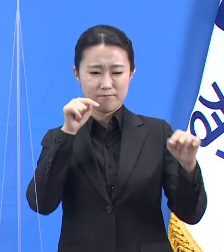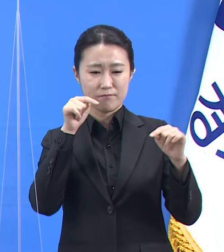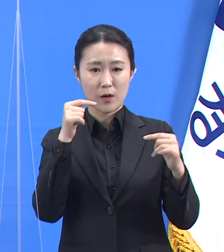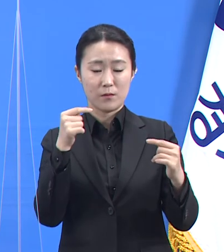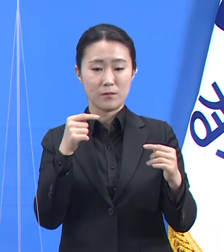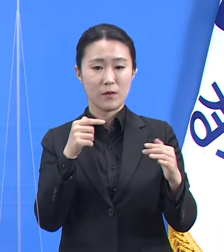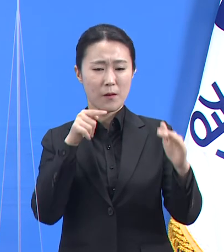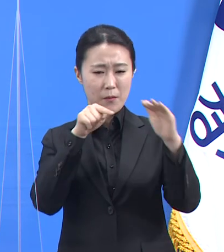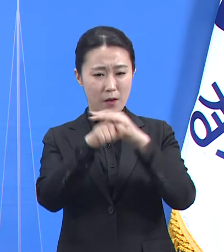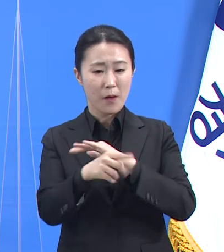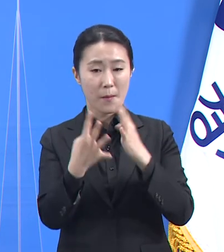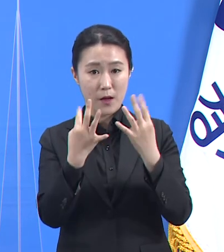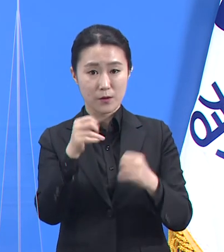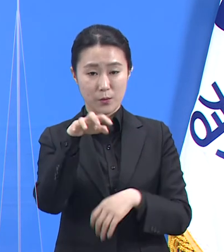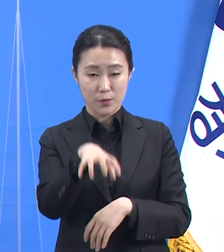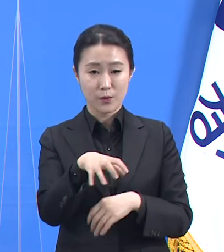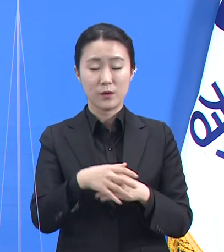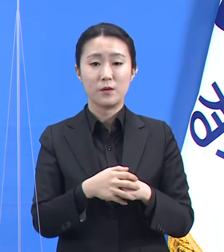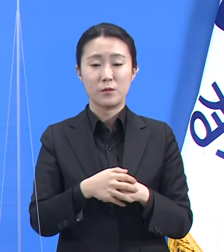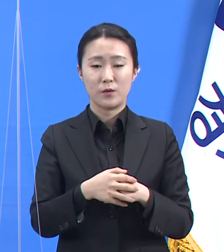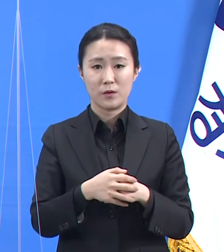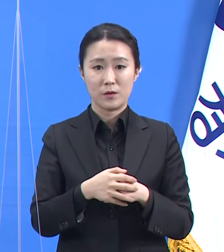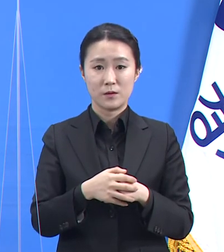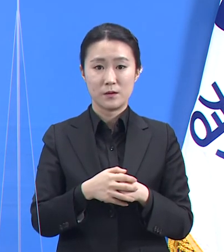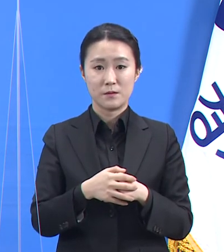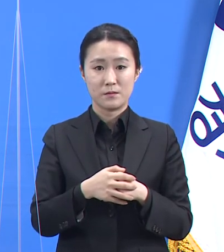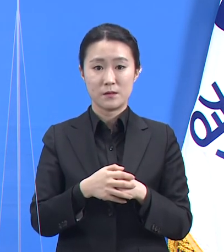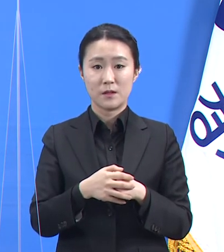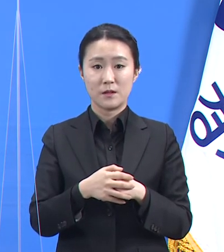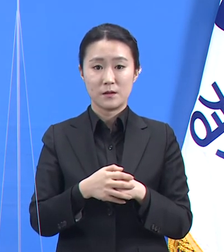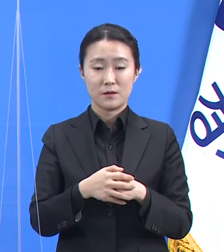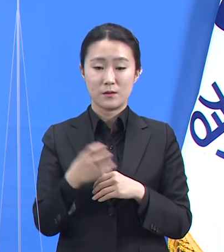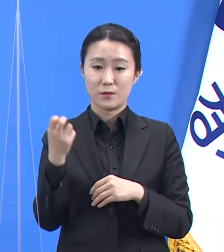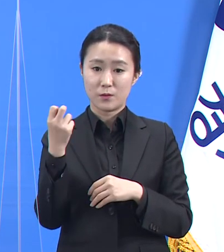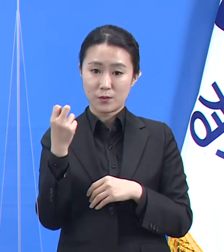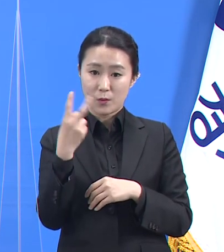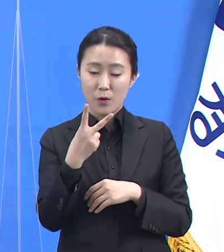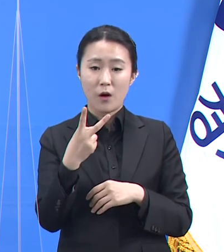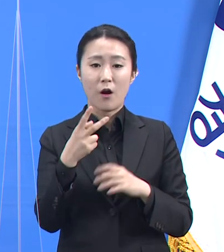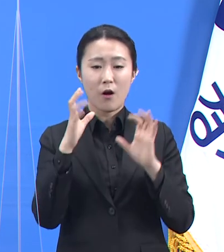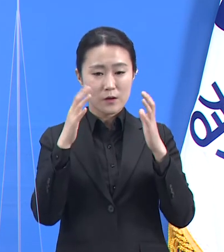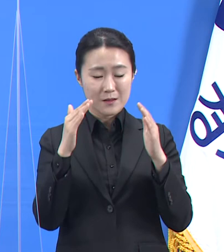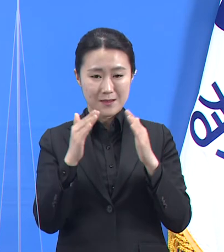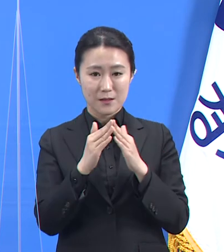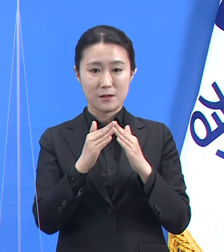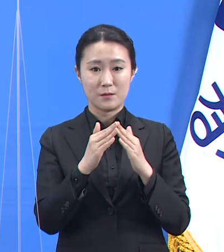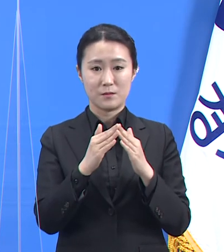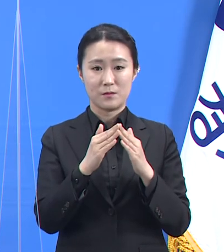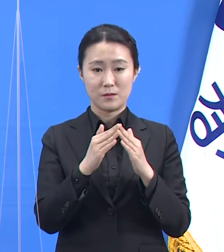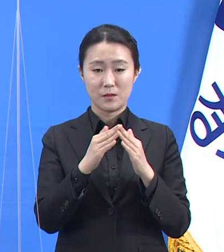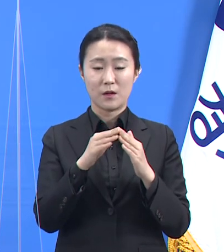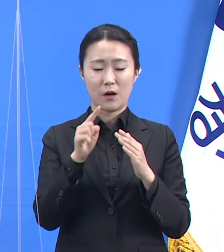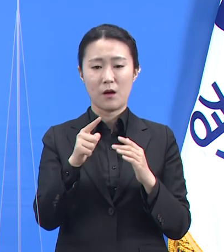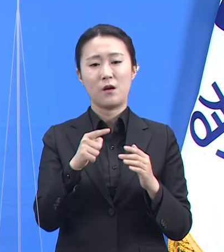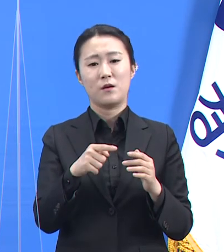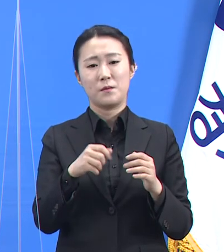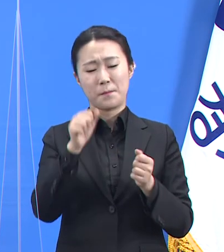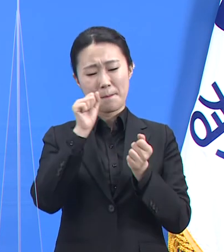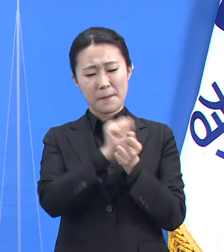있습니다. 지난 한 달 보름여간 우리 지역의 가장 뚜렷한 특징이었던